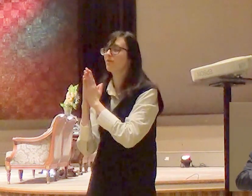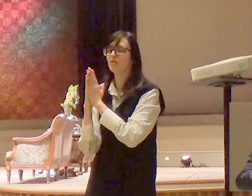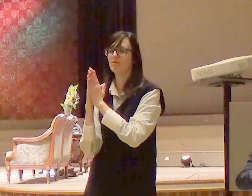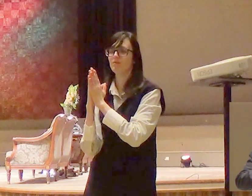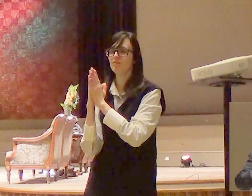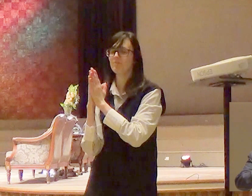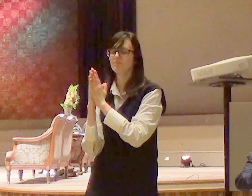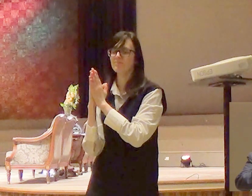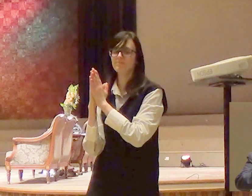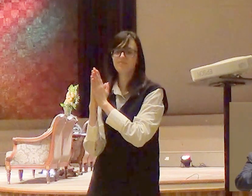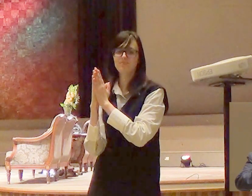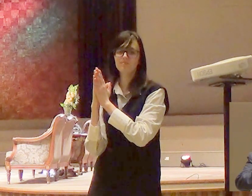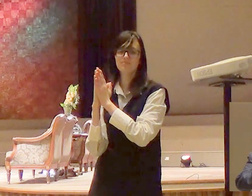e aquela praga para